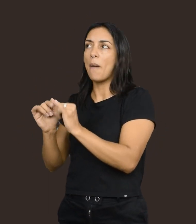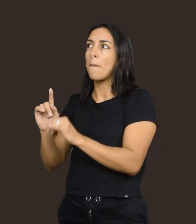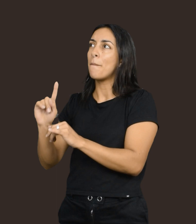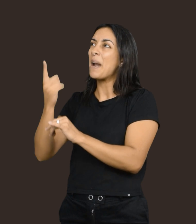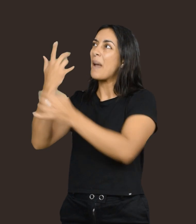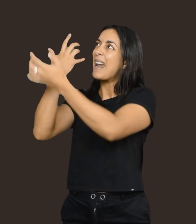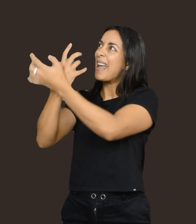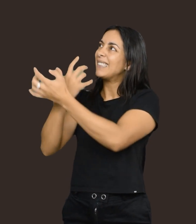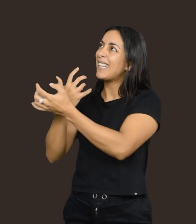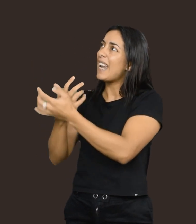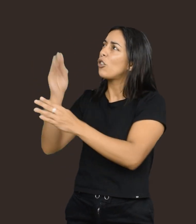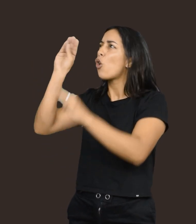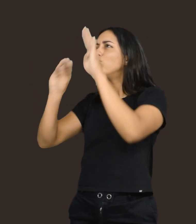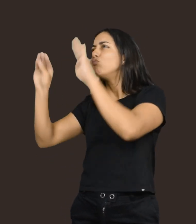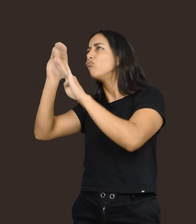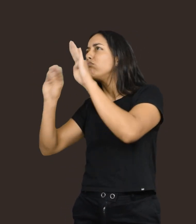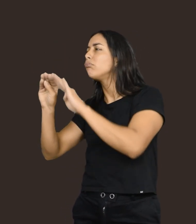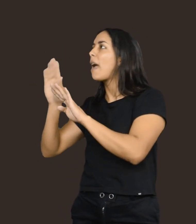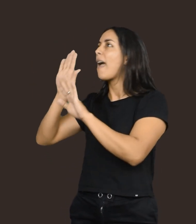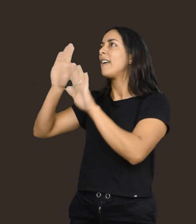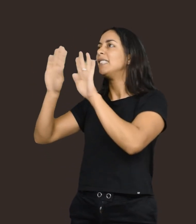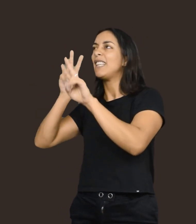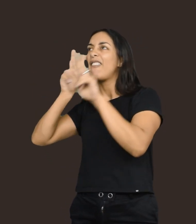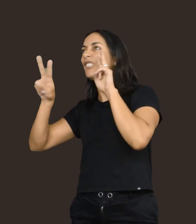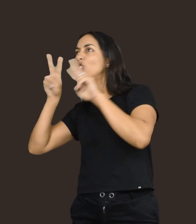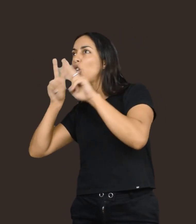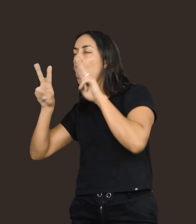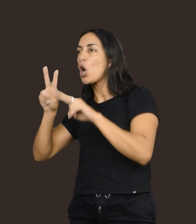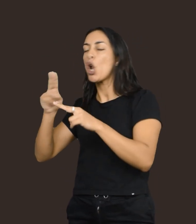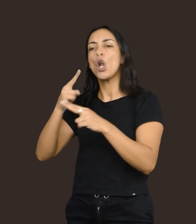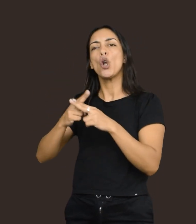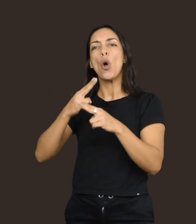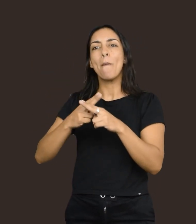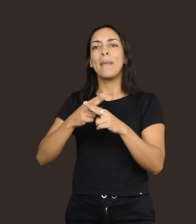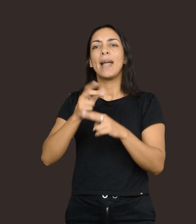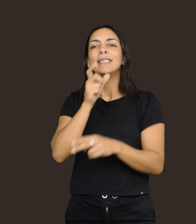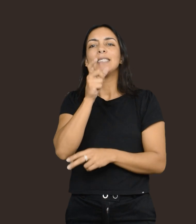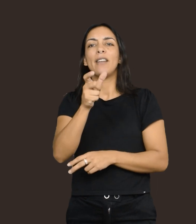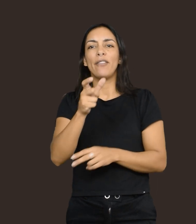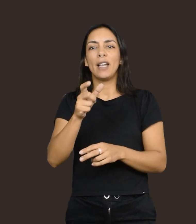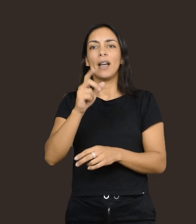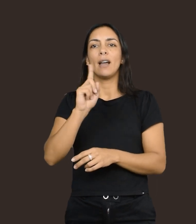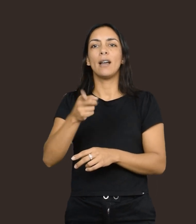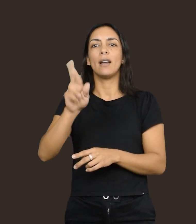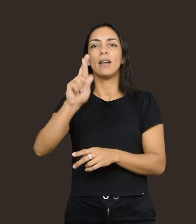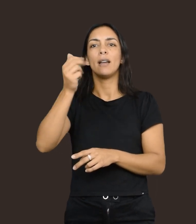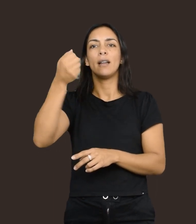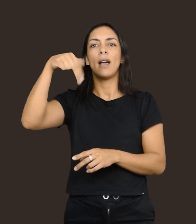Fue el primer esqueleto de un animal extinto armado y montado para su exhibición. Su nombre significa